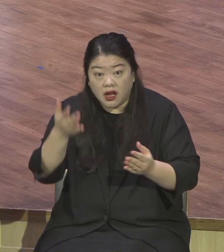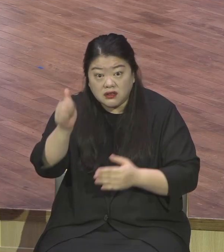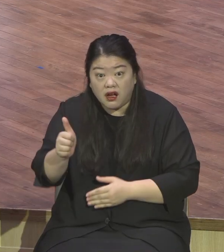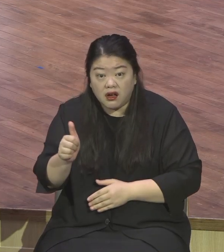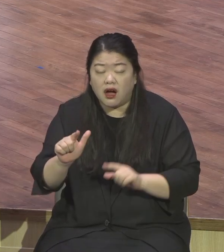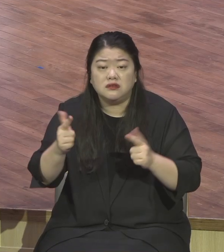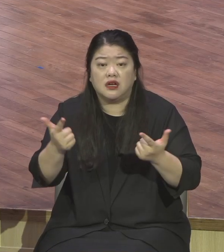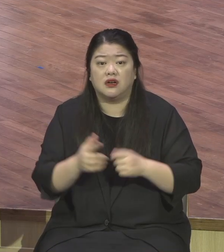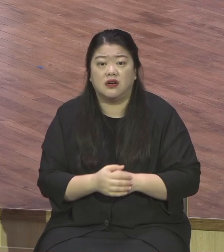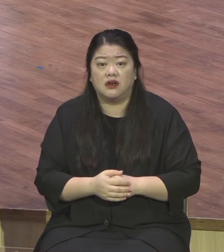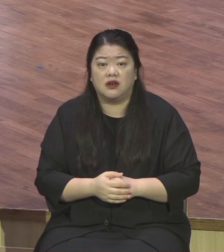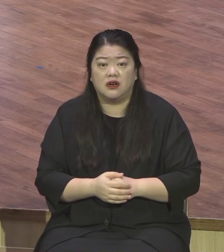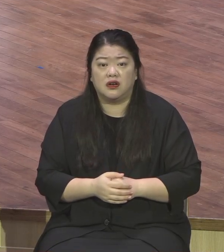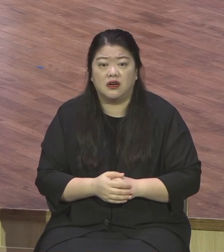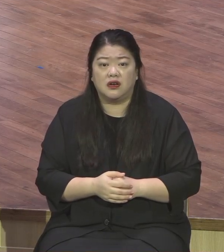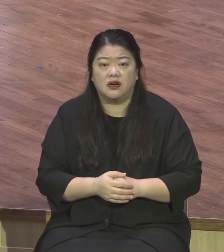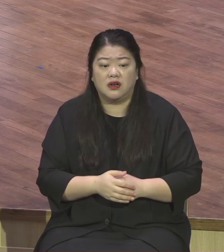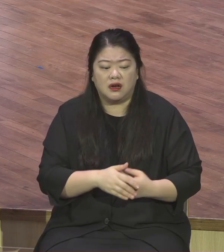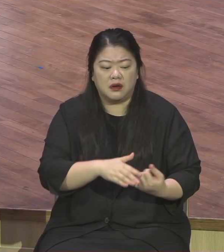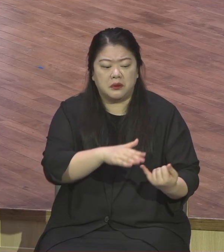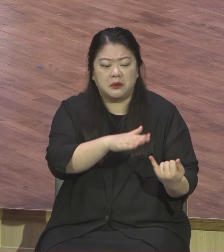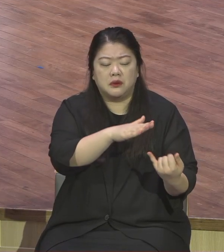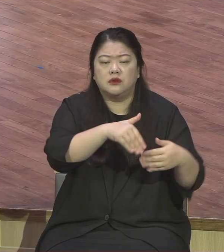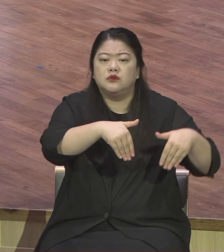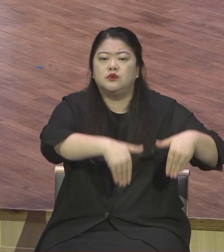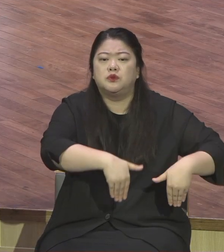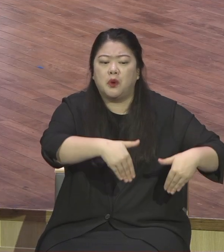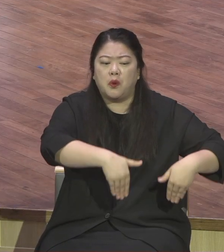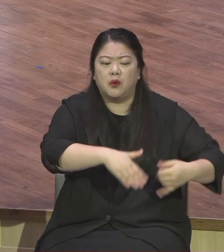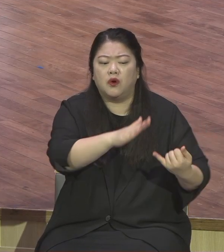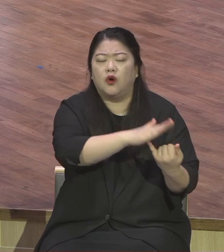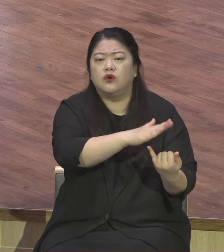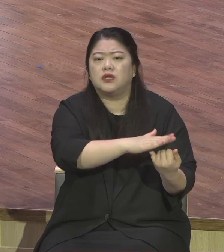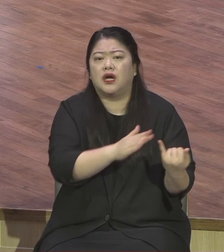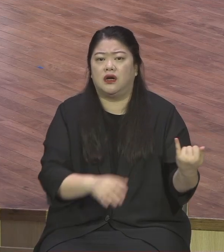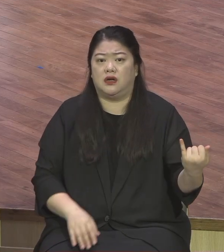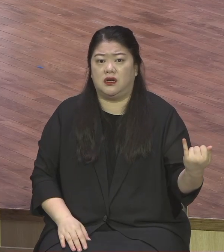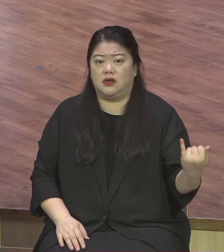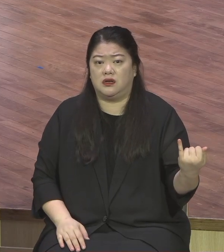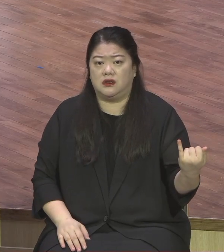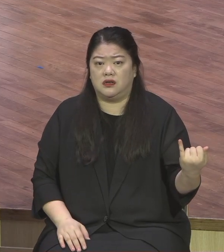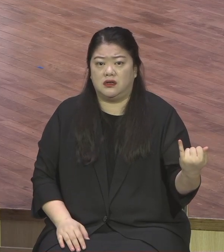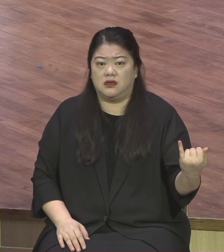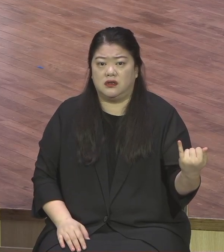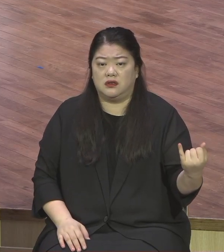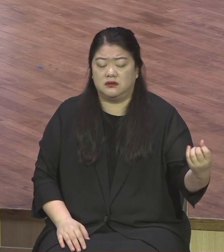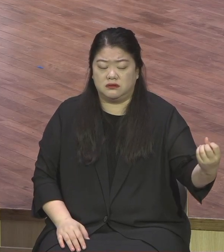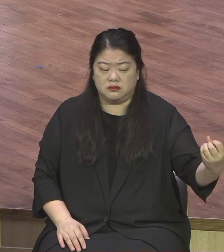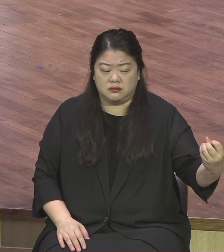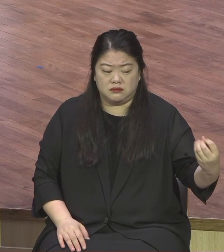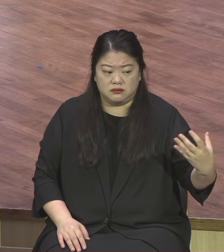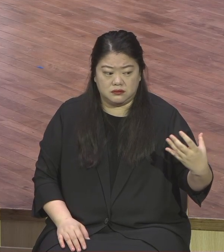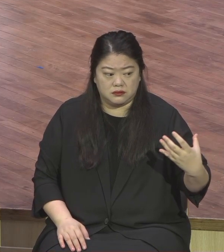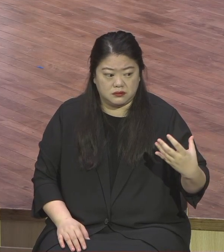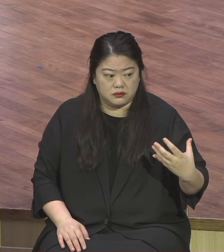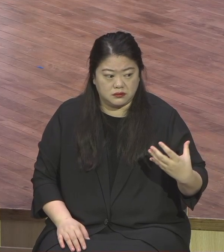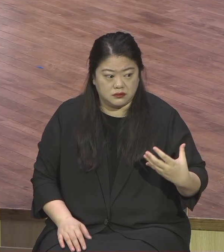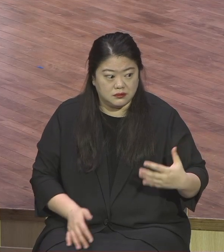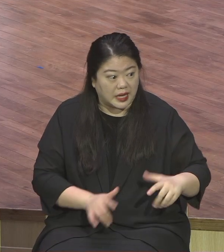소녀 연약한 여종 말 한마디에 말 한마디에 싹 다 허물어져